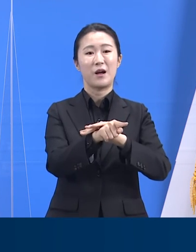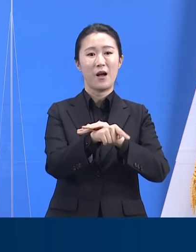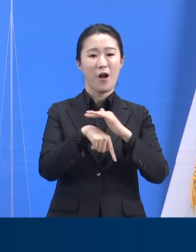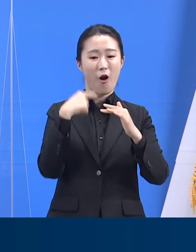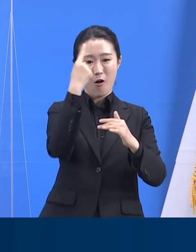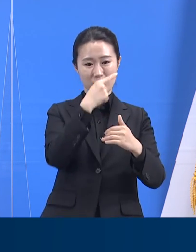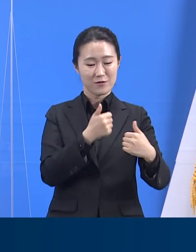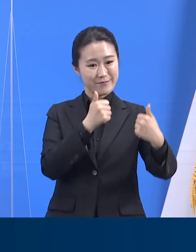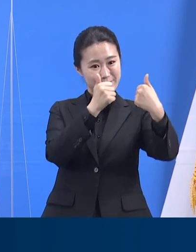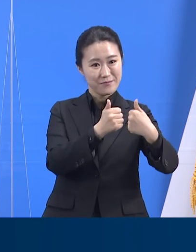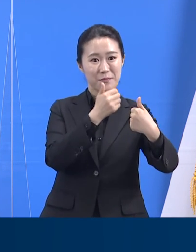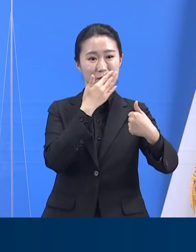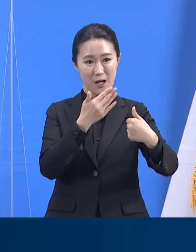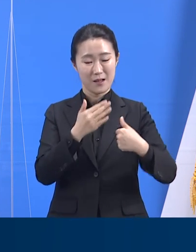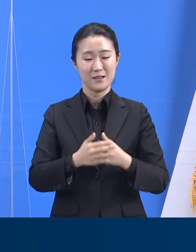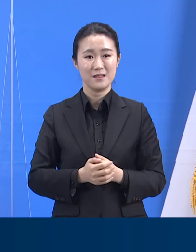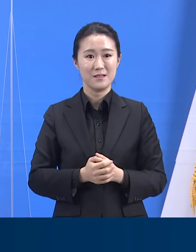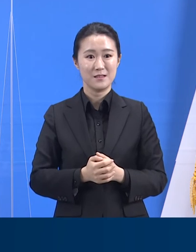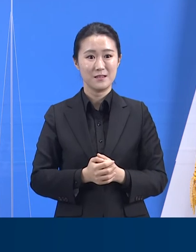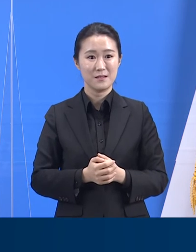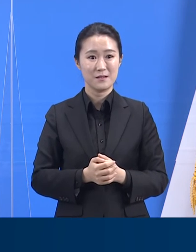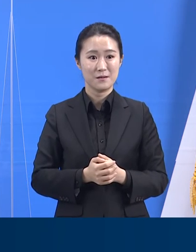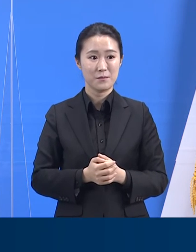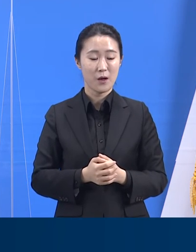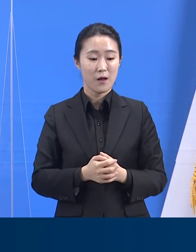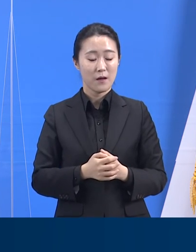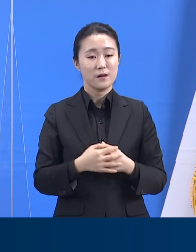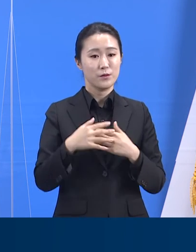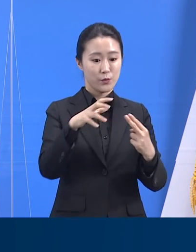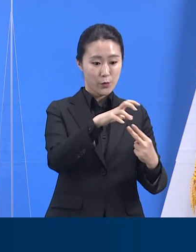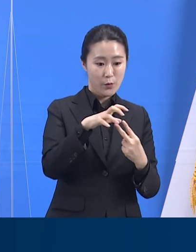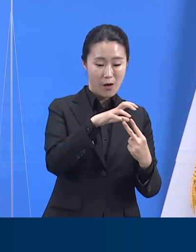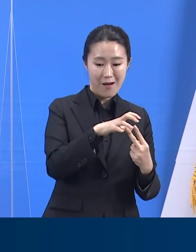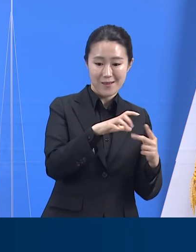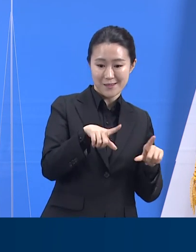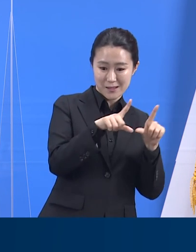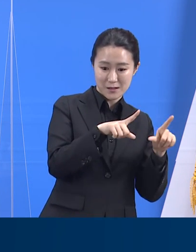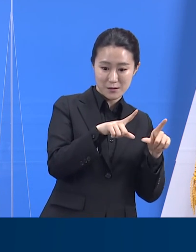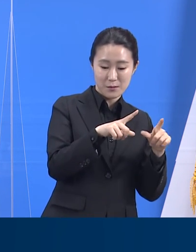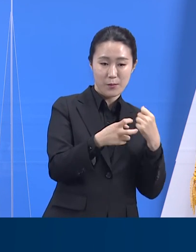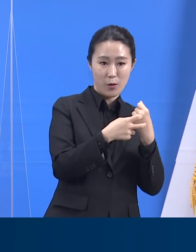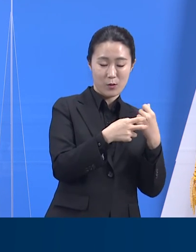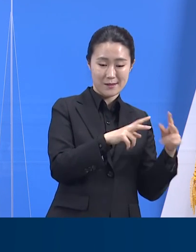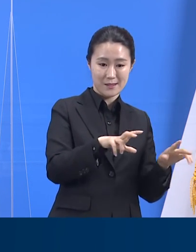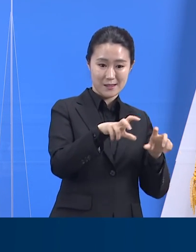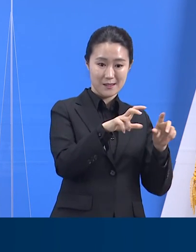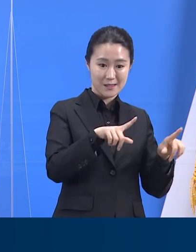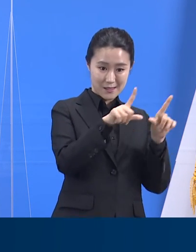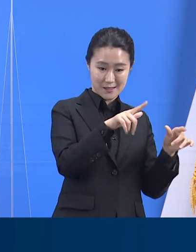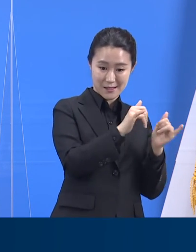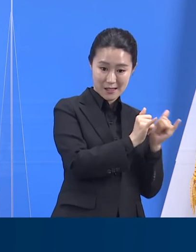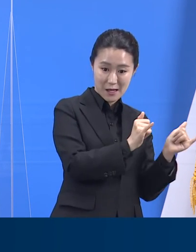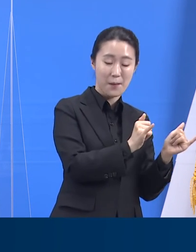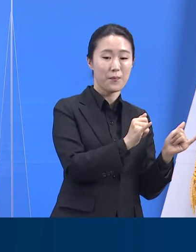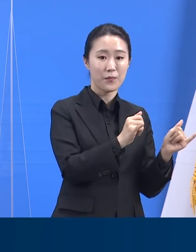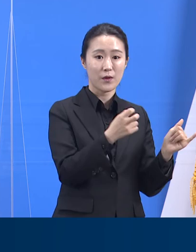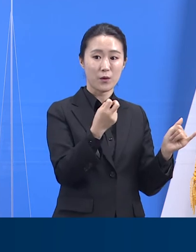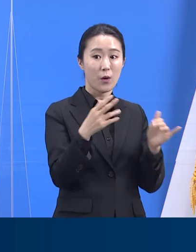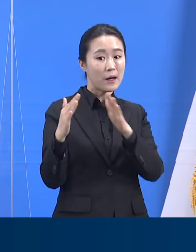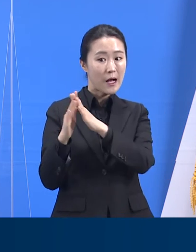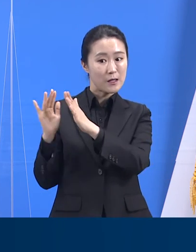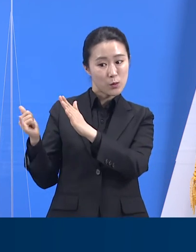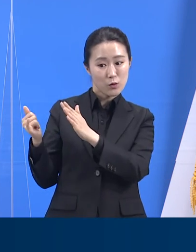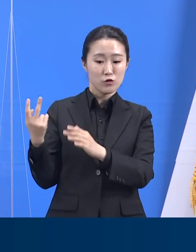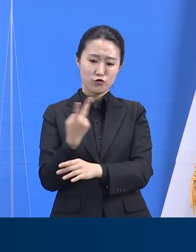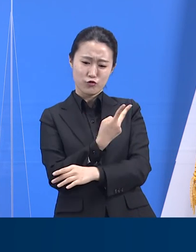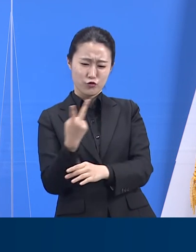마스크 착용과 손소독 등 기본 방영수칙을 준수하면서 대면 면회를 허용합니다. 백신 접종